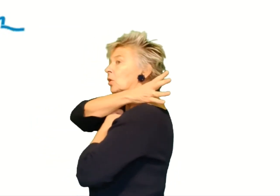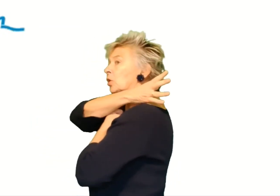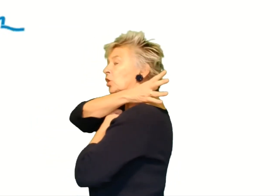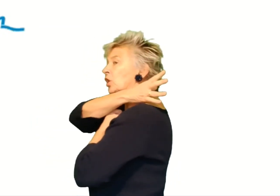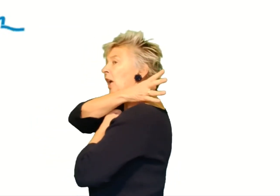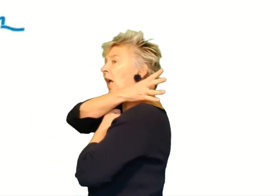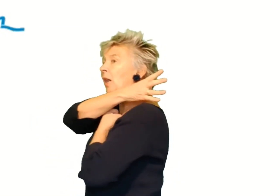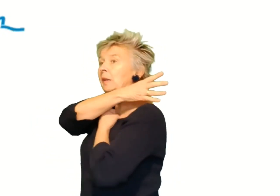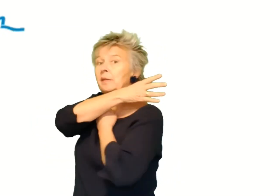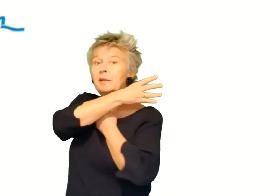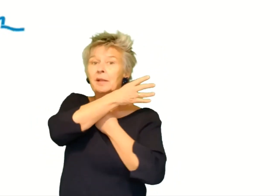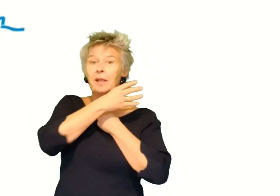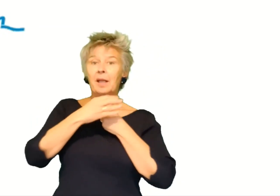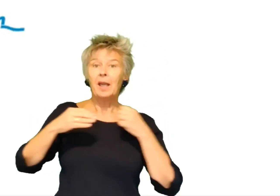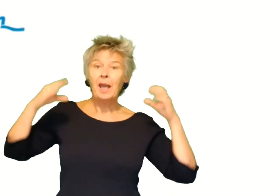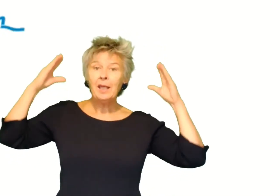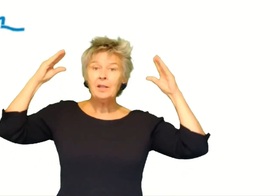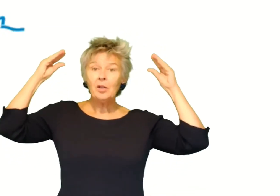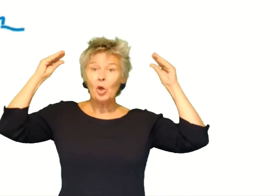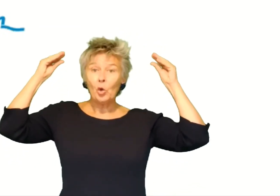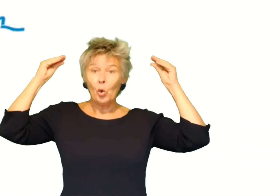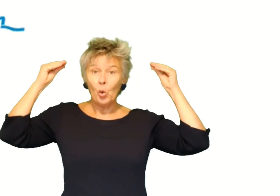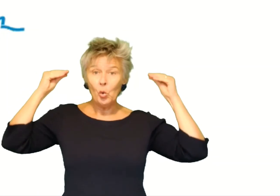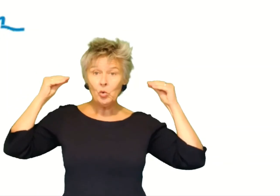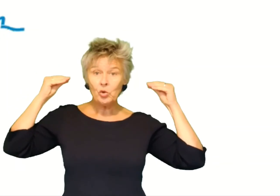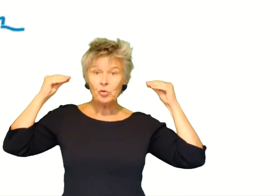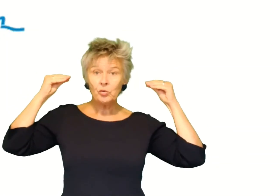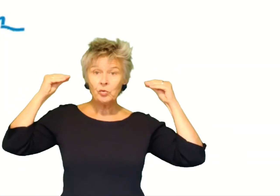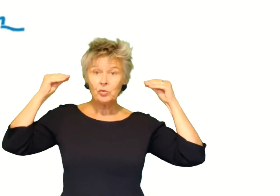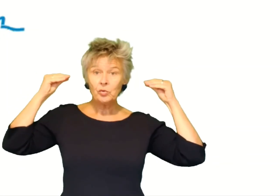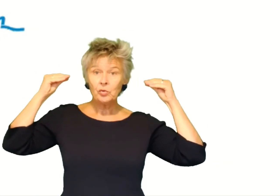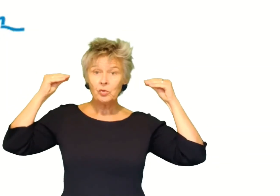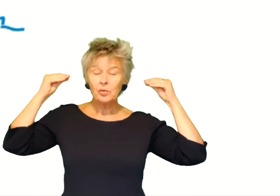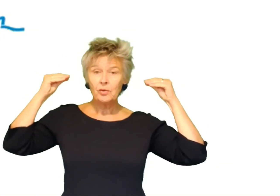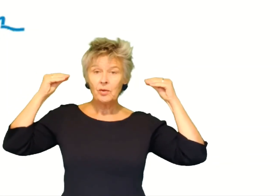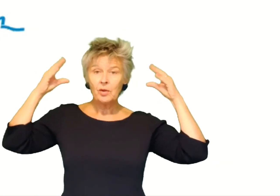De sjaal en een hoed.